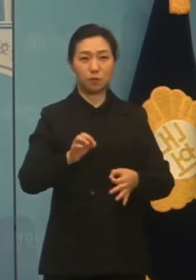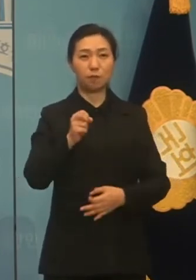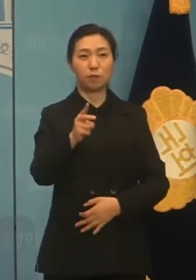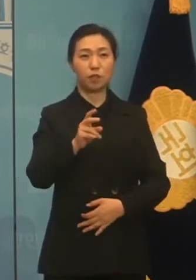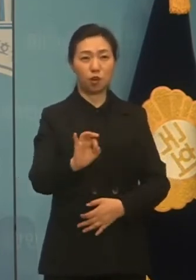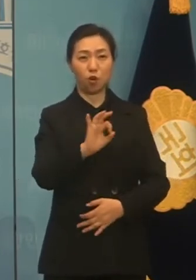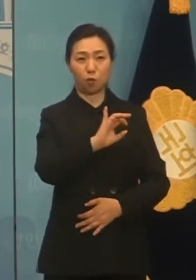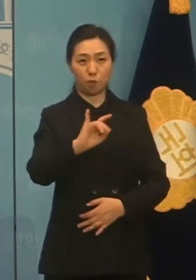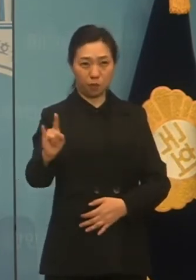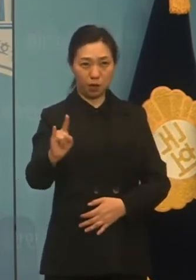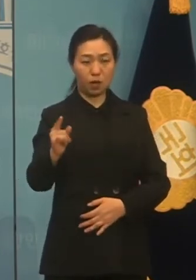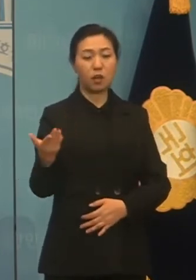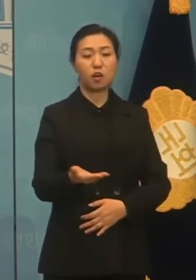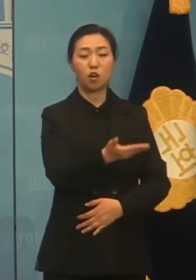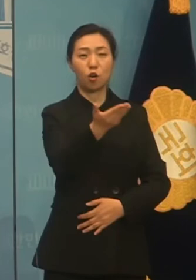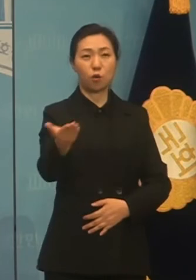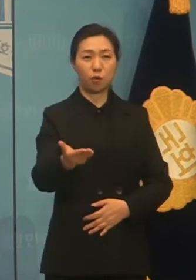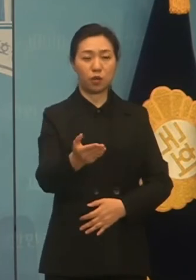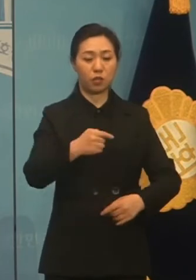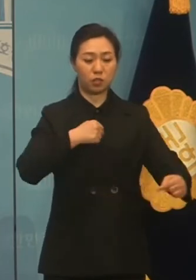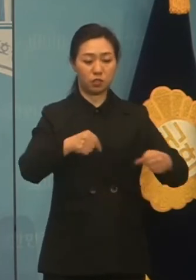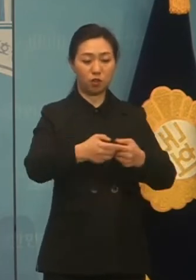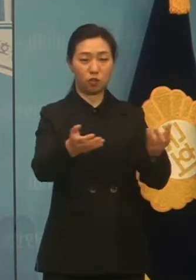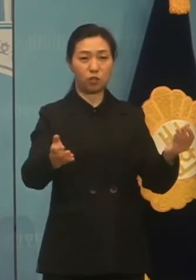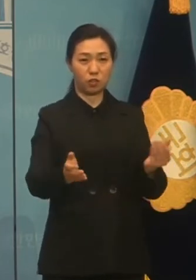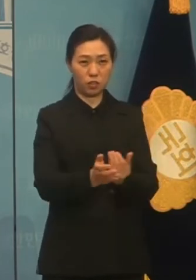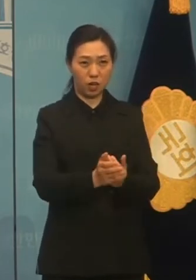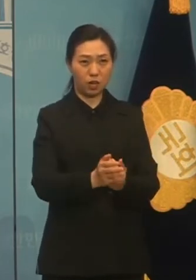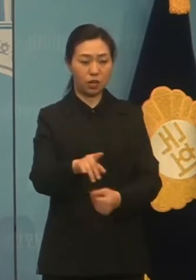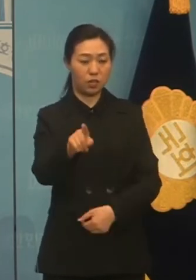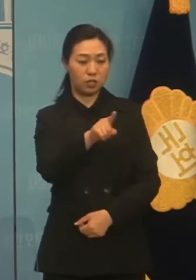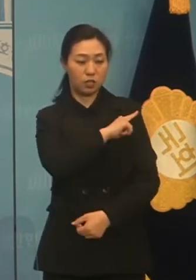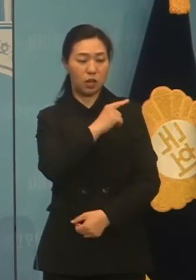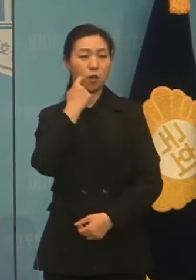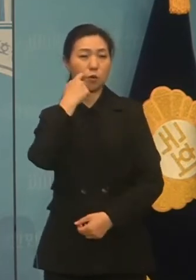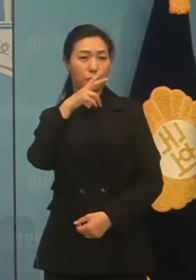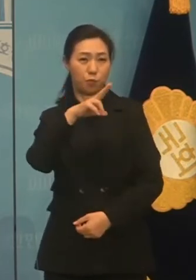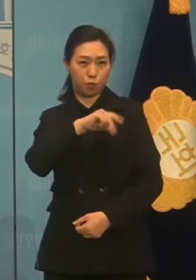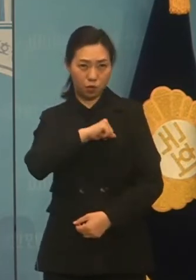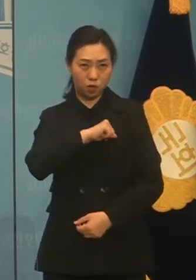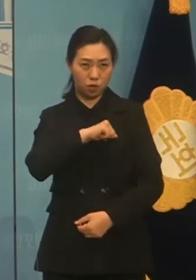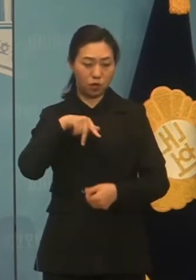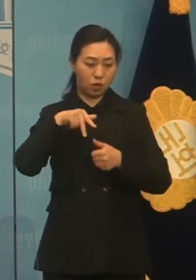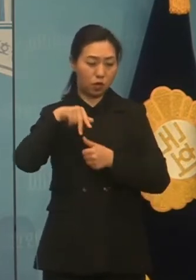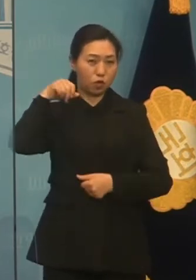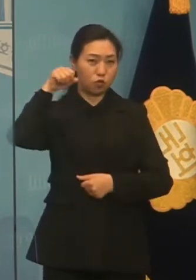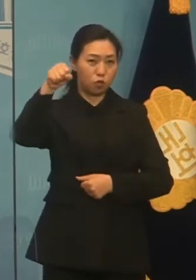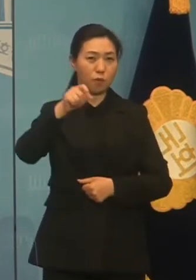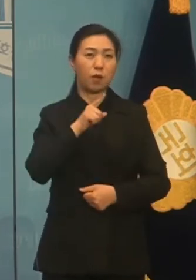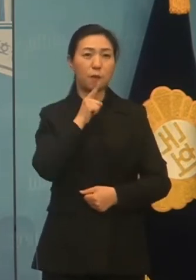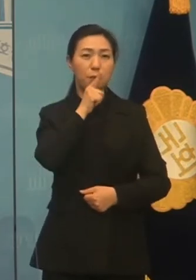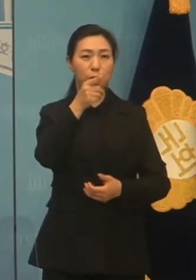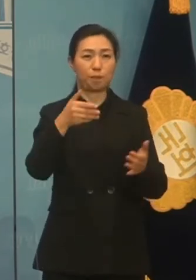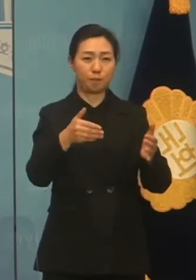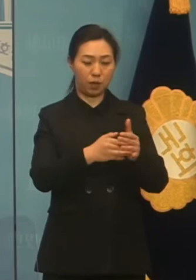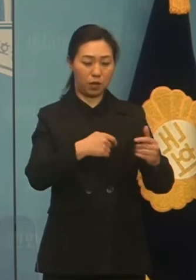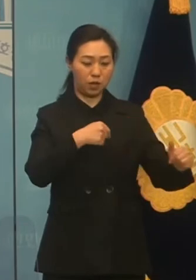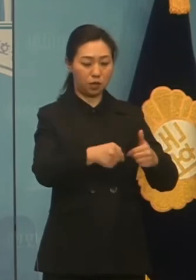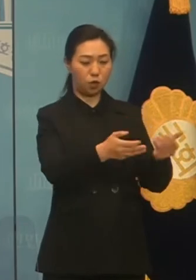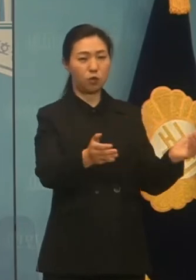여러분께 더불어민주당 전당대 최고위원회의 경선 출마를 보고드립니다. 당이 어렵다고 봅니다.